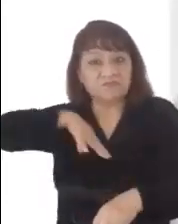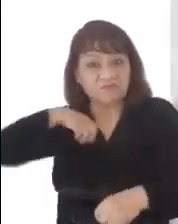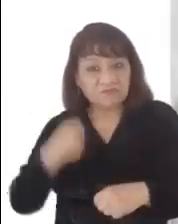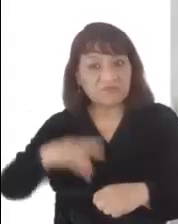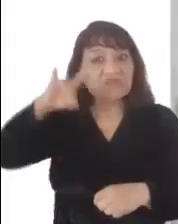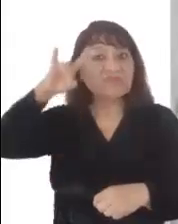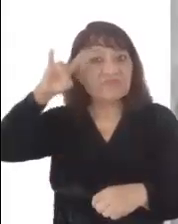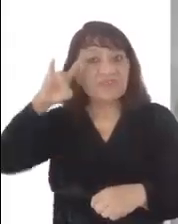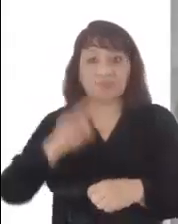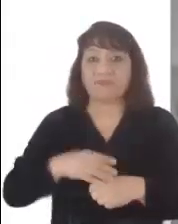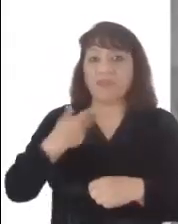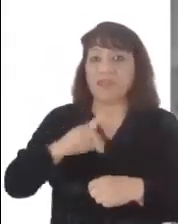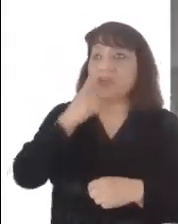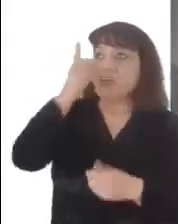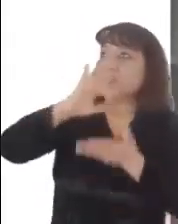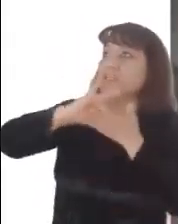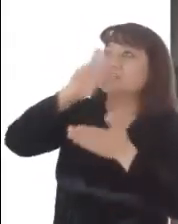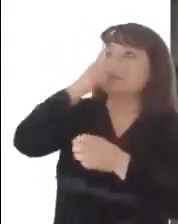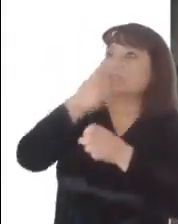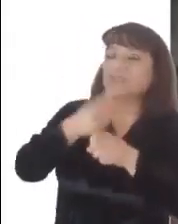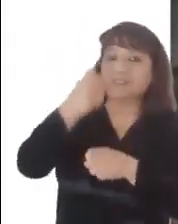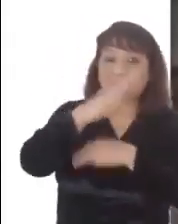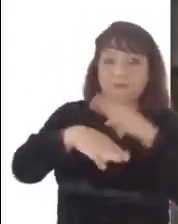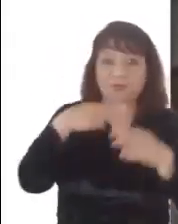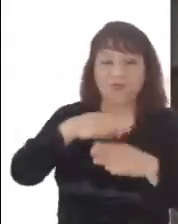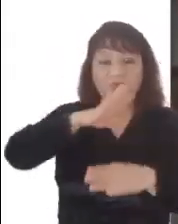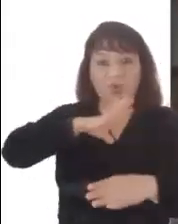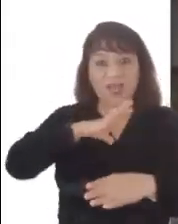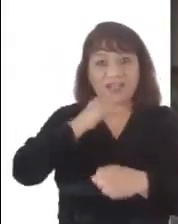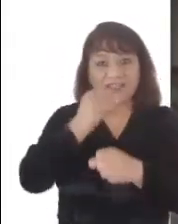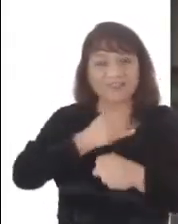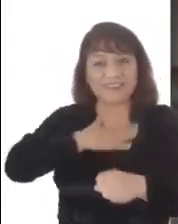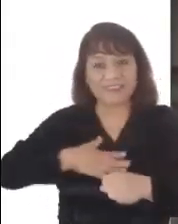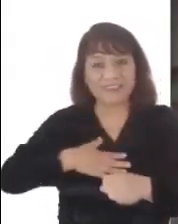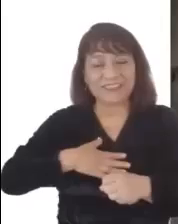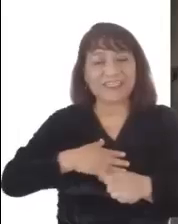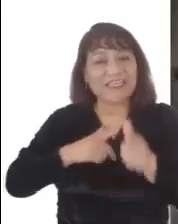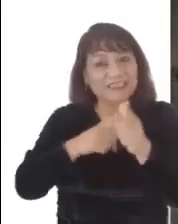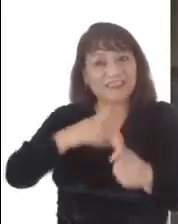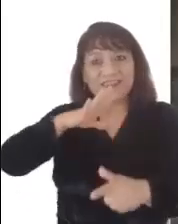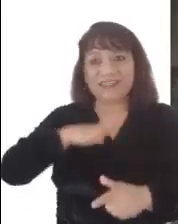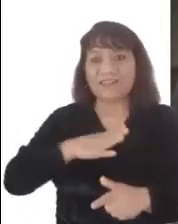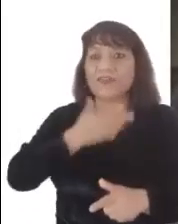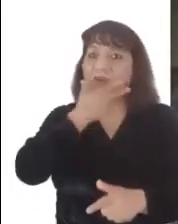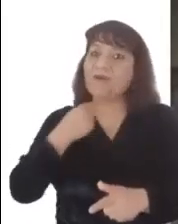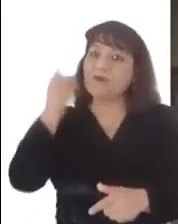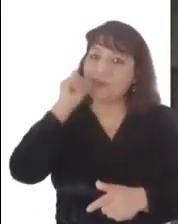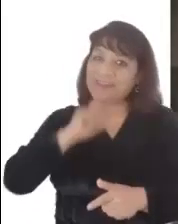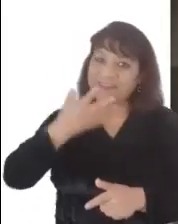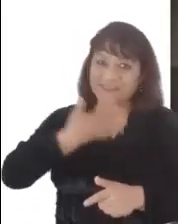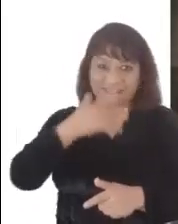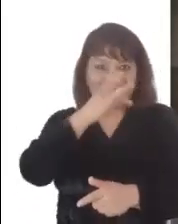Gracias Padre porque en este mundo de injusticias sigue suscitando hombres y mujeres de corazón